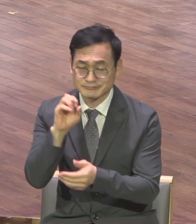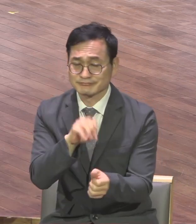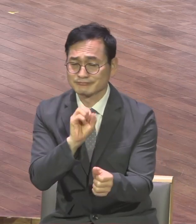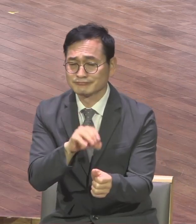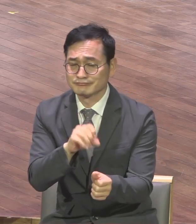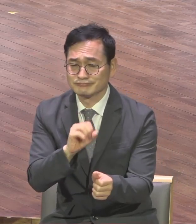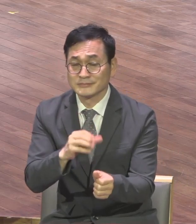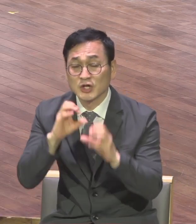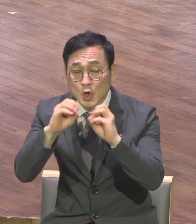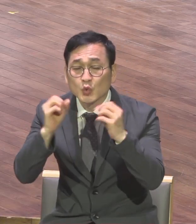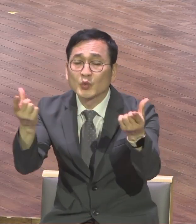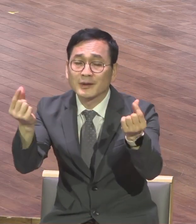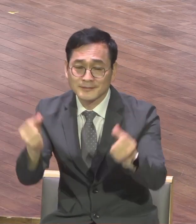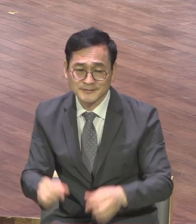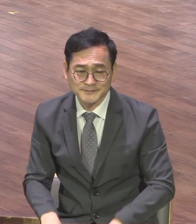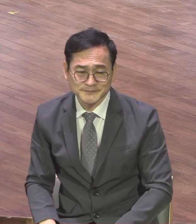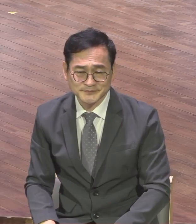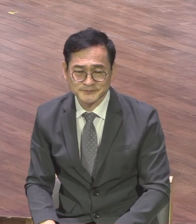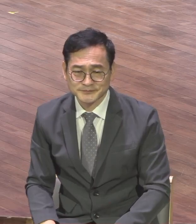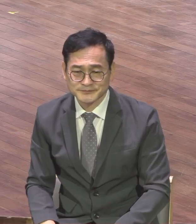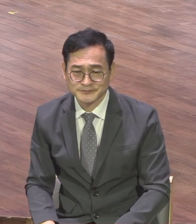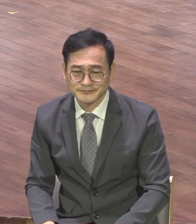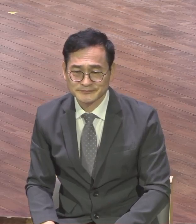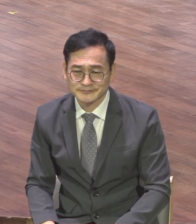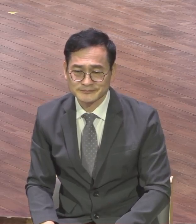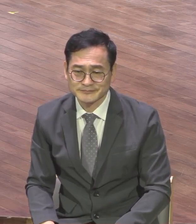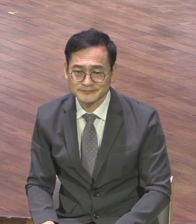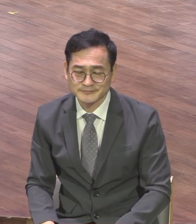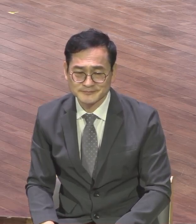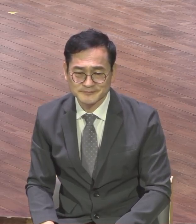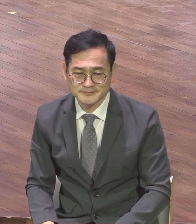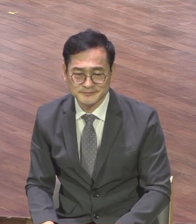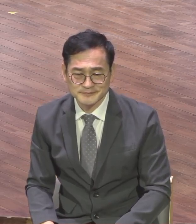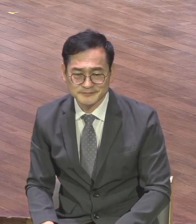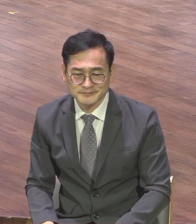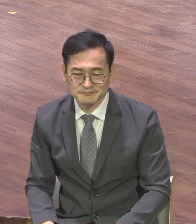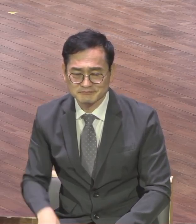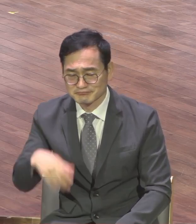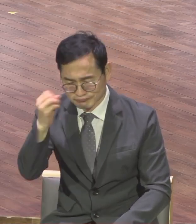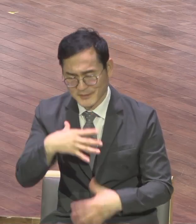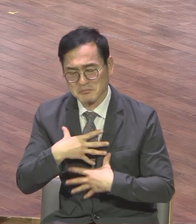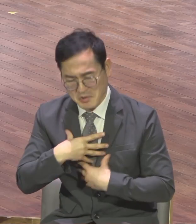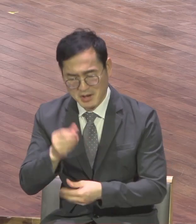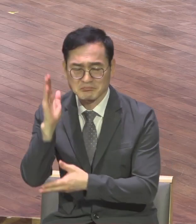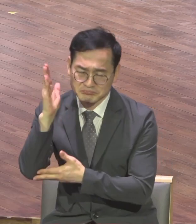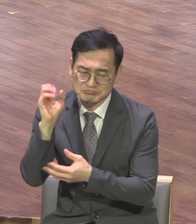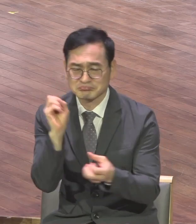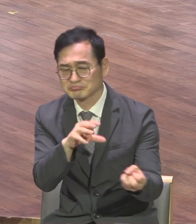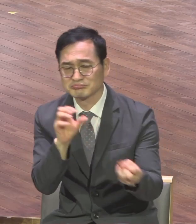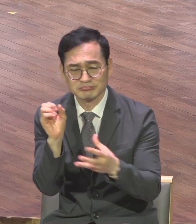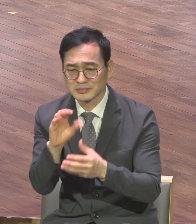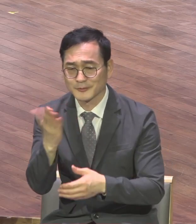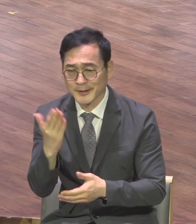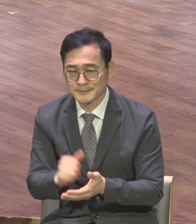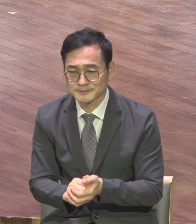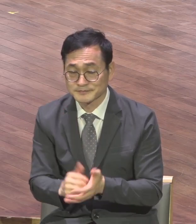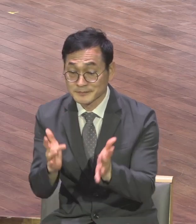전능하신데 우리가 어릴 게 뭐가 있어요 언제나 그렇습니다 BC 예수 믿기 전 AD